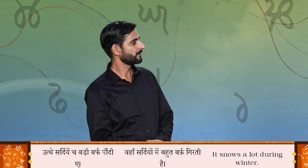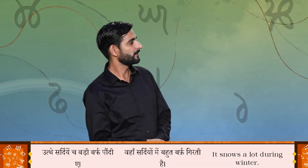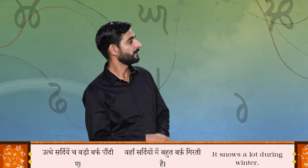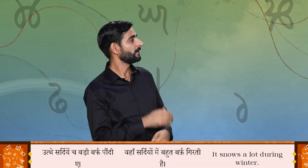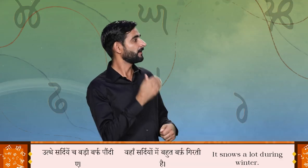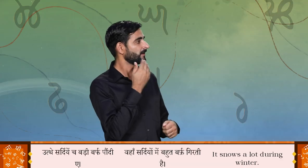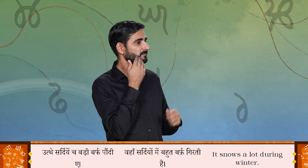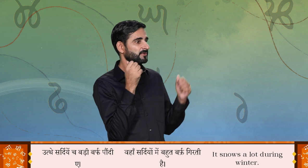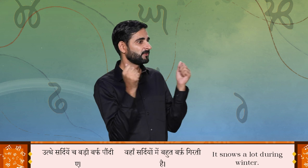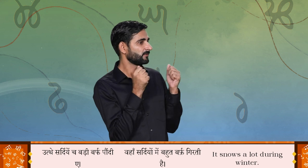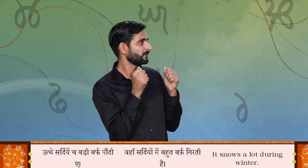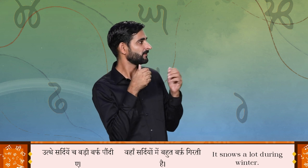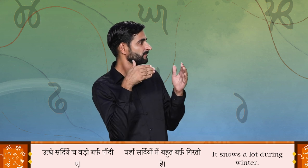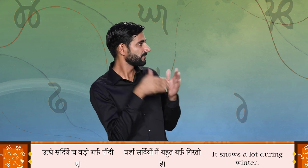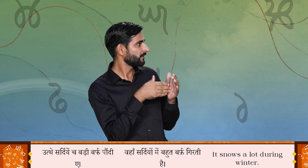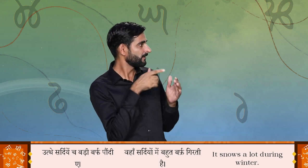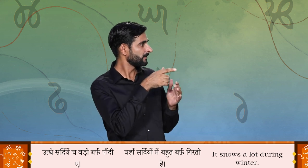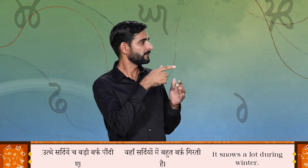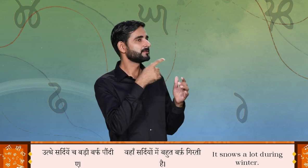उत्थे सर्दियां च बड़ी वर्फ पौंदी है